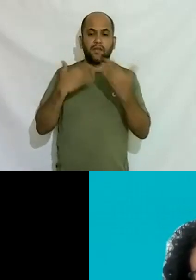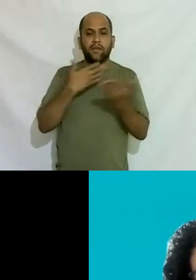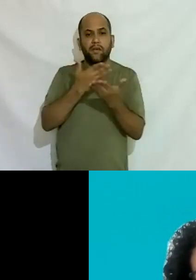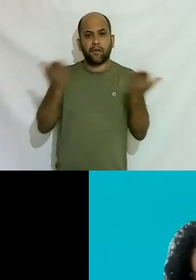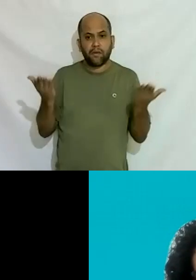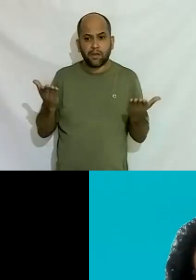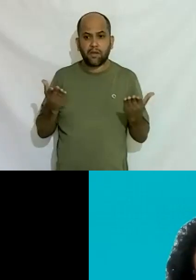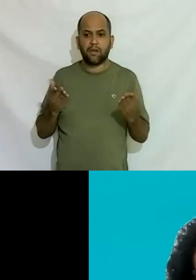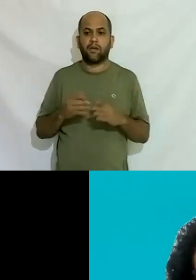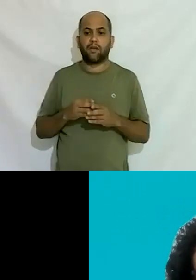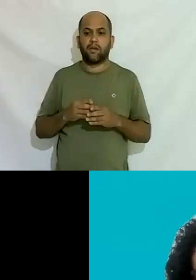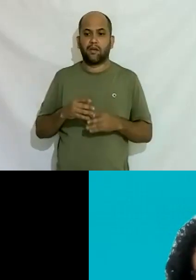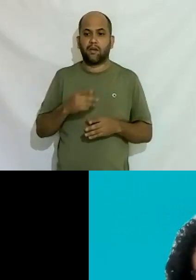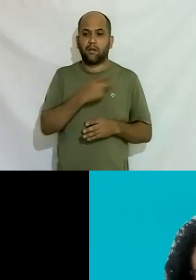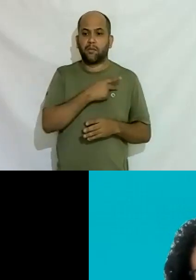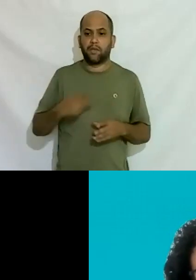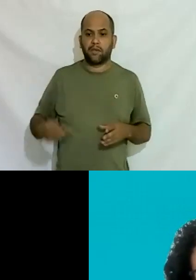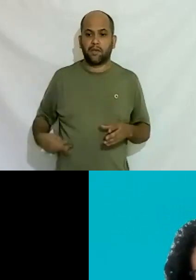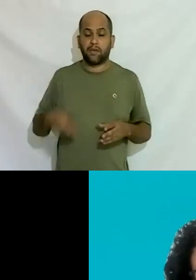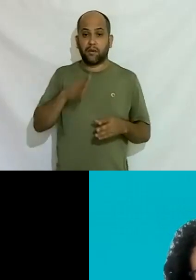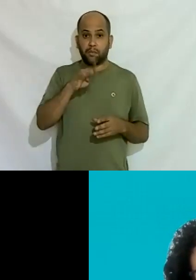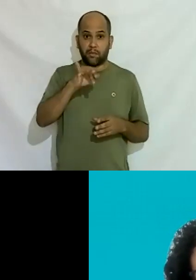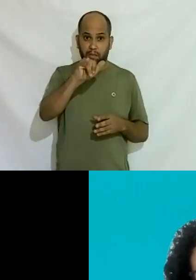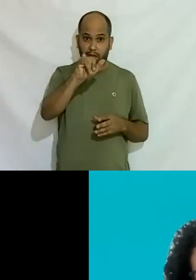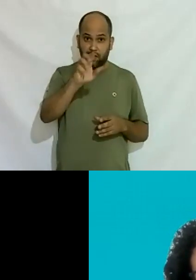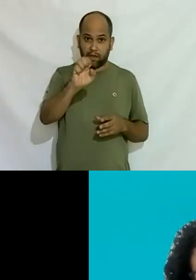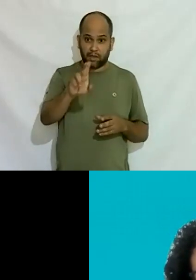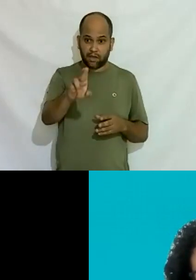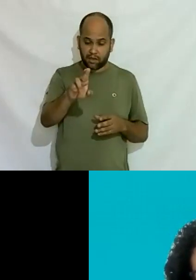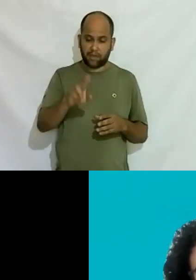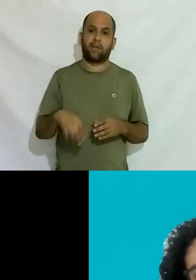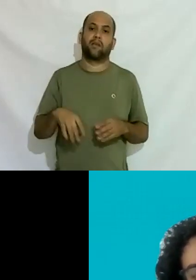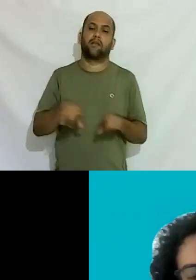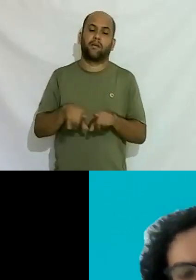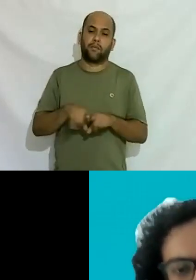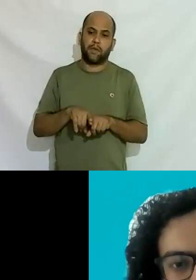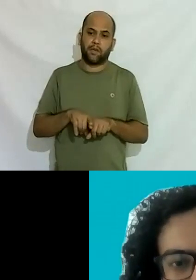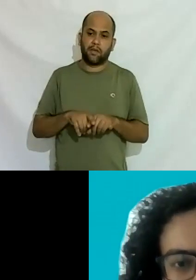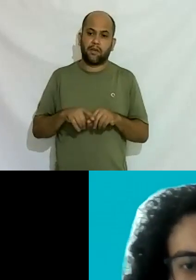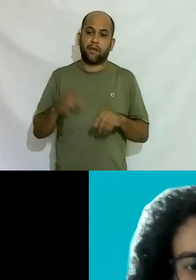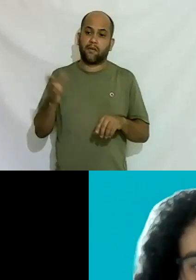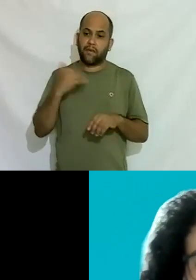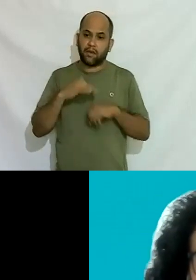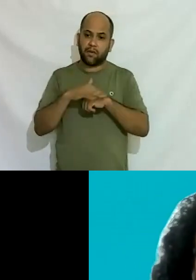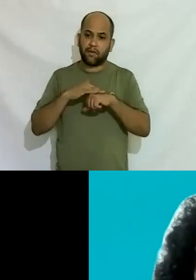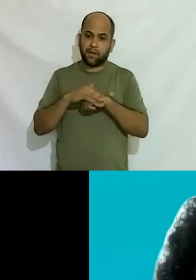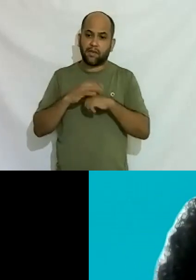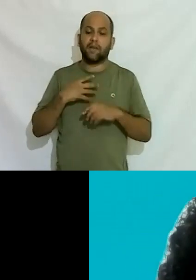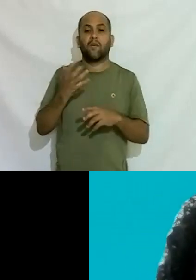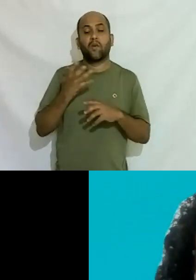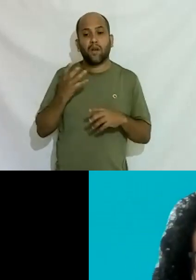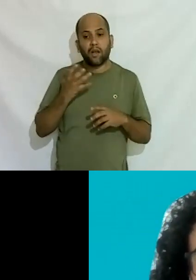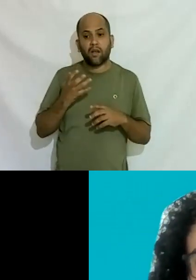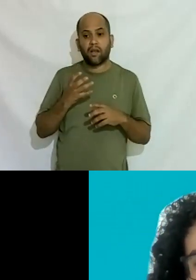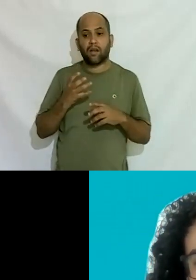presidente da Baia mundial veio para cá eu conversei com ele e a pessoa fala assim eu quero o que contar Carrefour